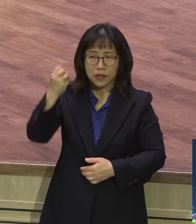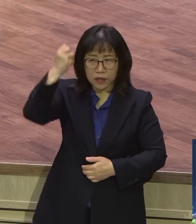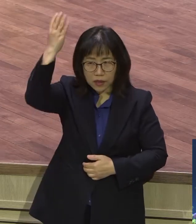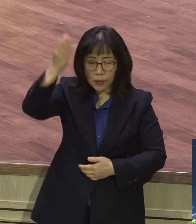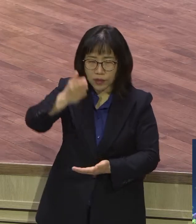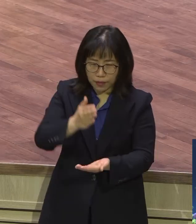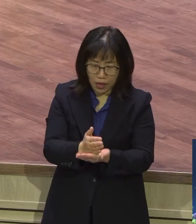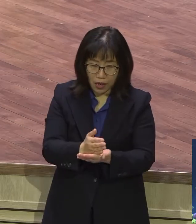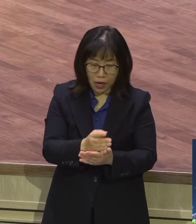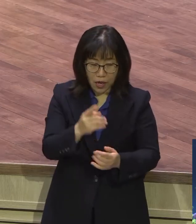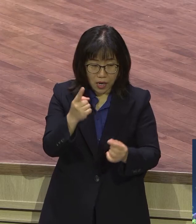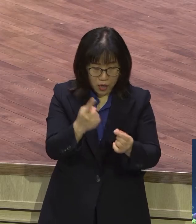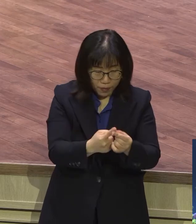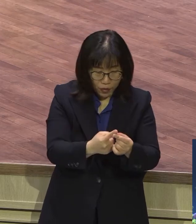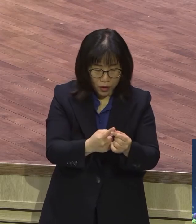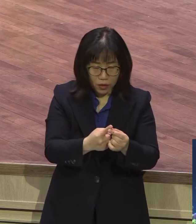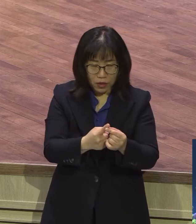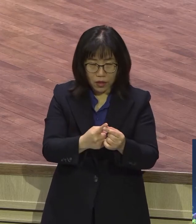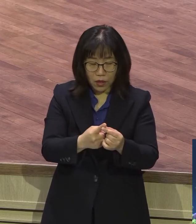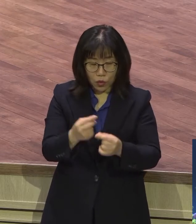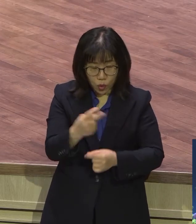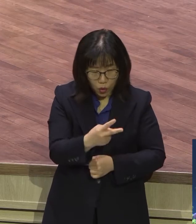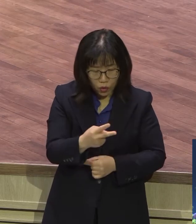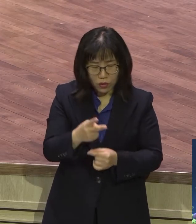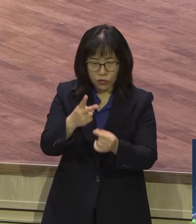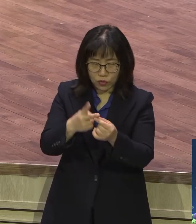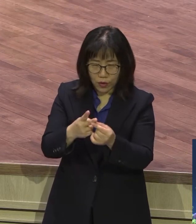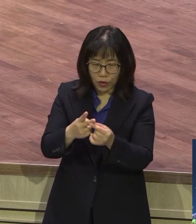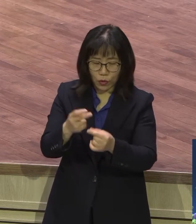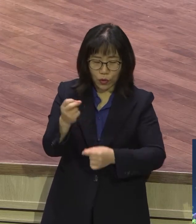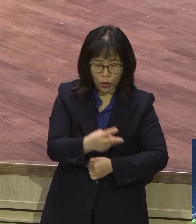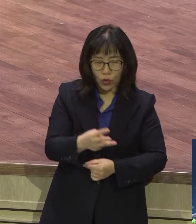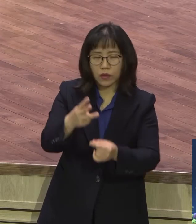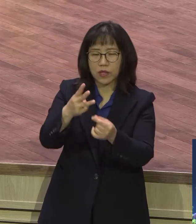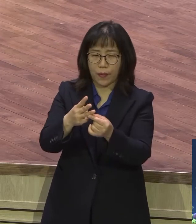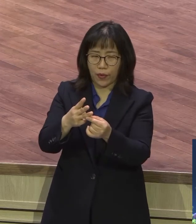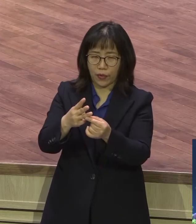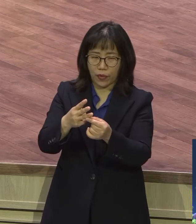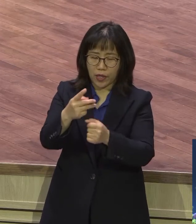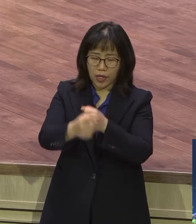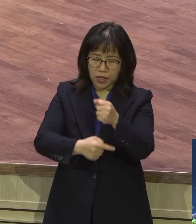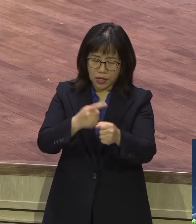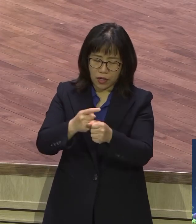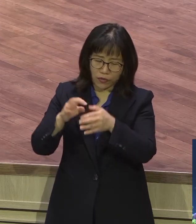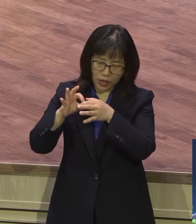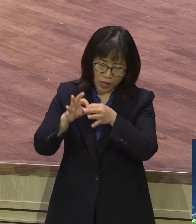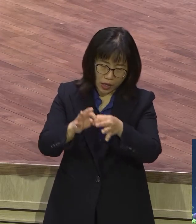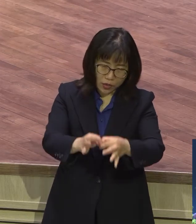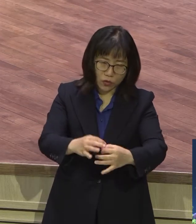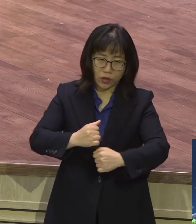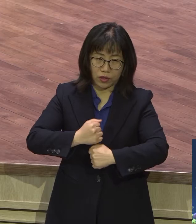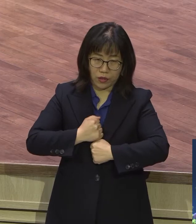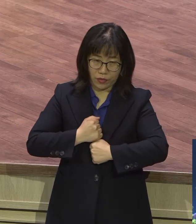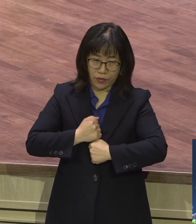또 지키고 또 지키고 1년에 세 번 그렇게 매년 절귀를 지켜라. 내가 너희들에게 베푼